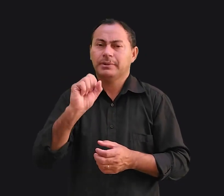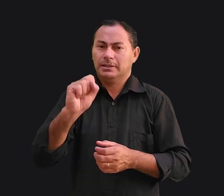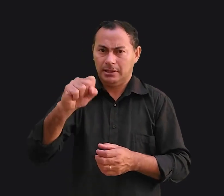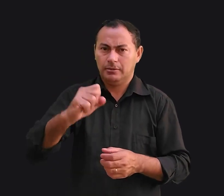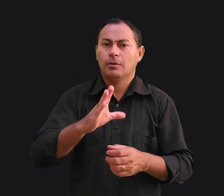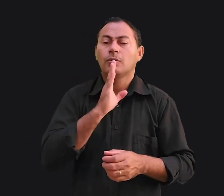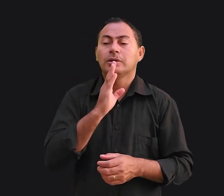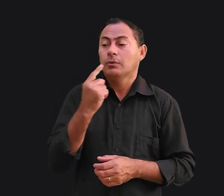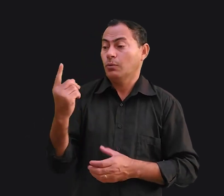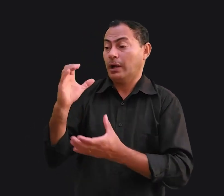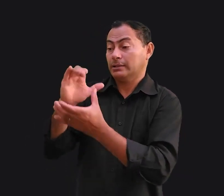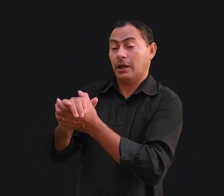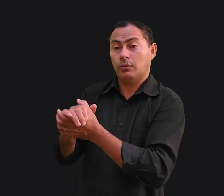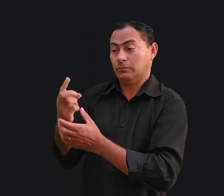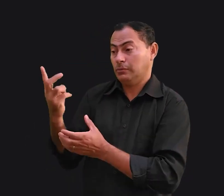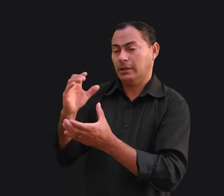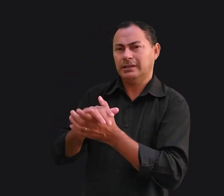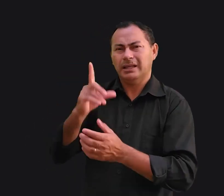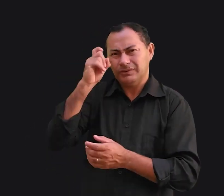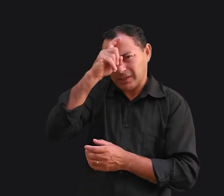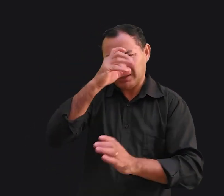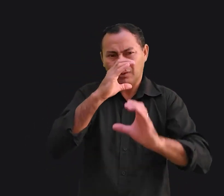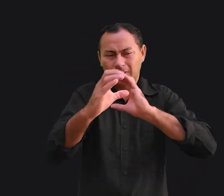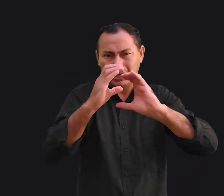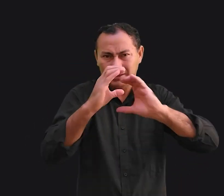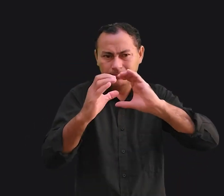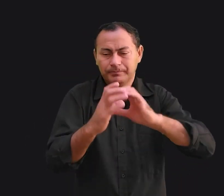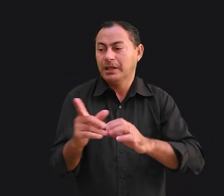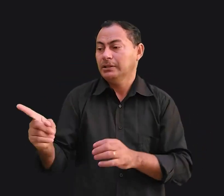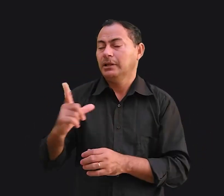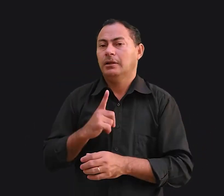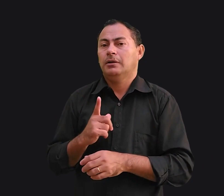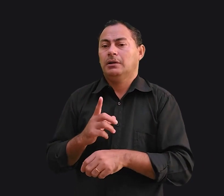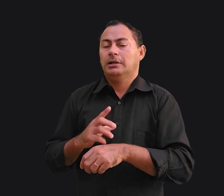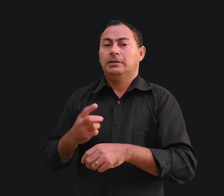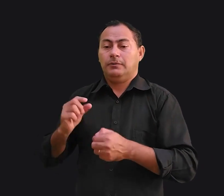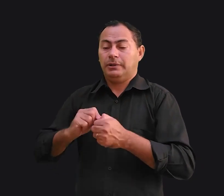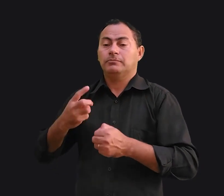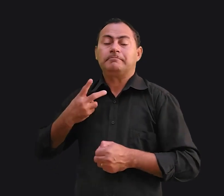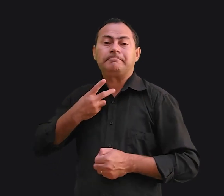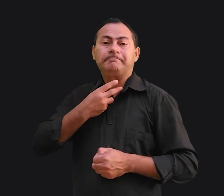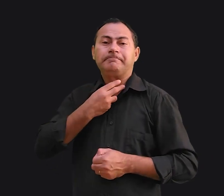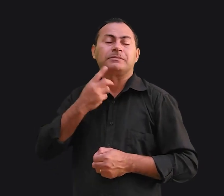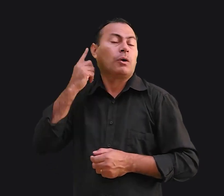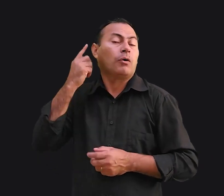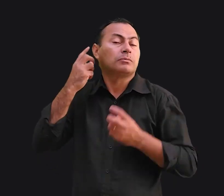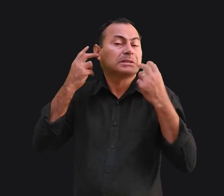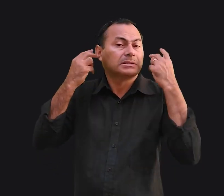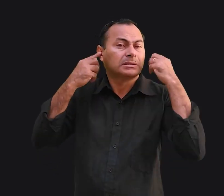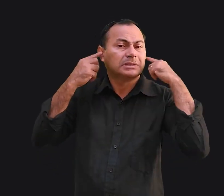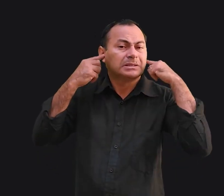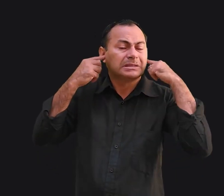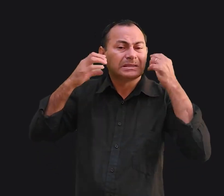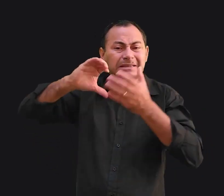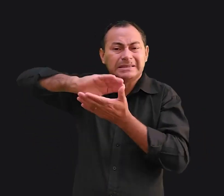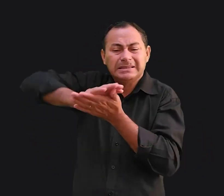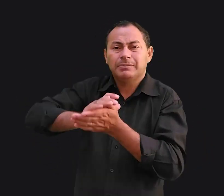sim. Conheci um casal cuja mulher tinha dificuldade para se comunicar. Ela tinha passado por uma cirurgia em um dos ouvidos que estava sendo destruído por um